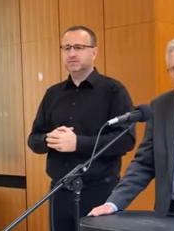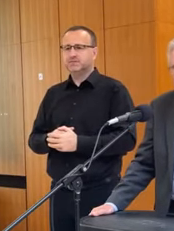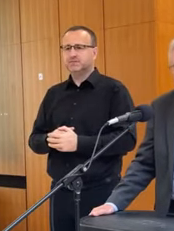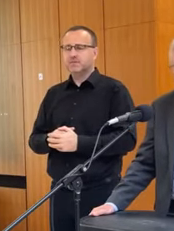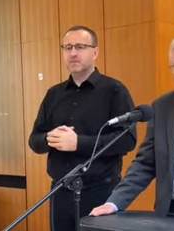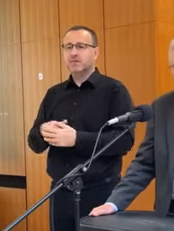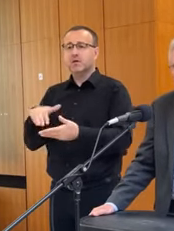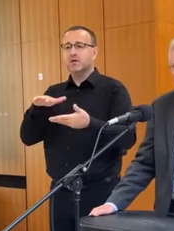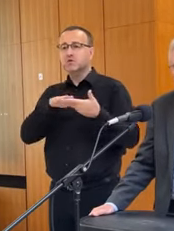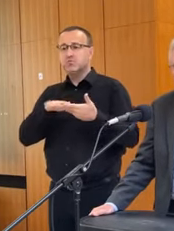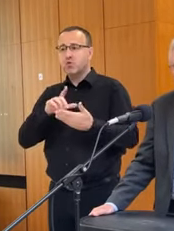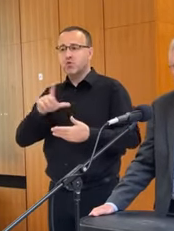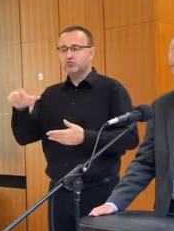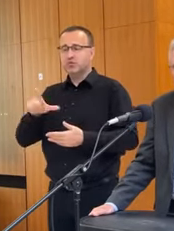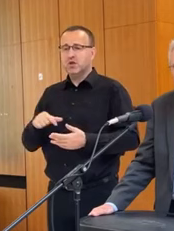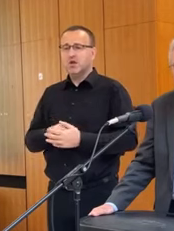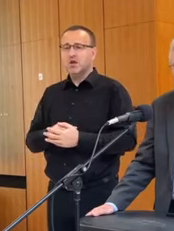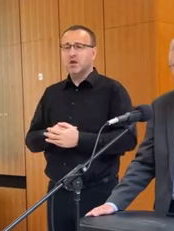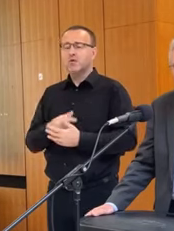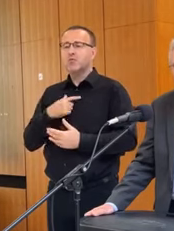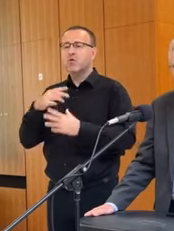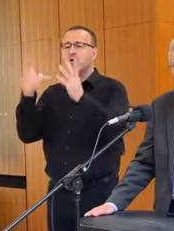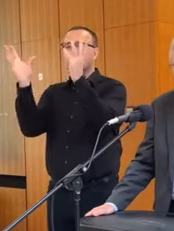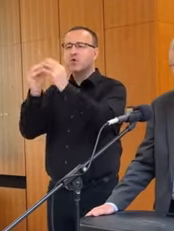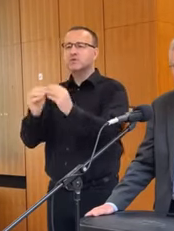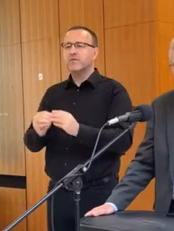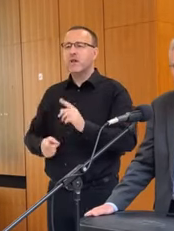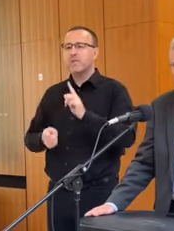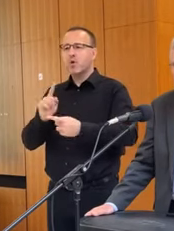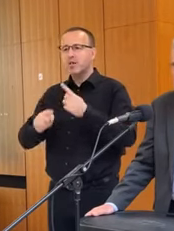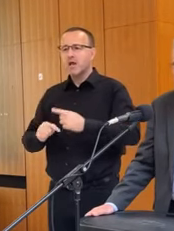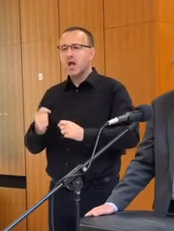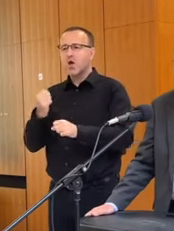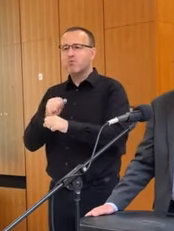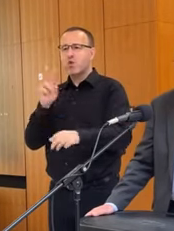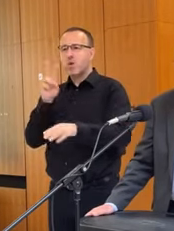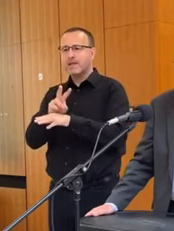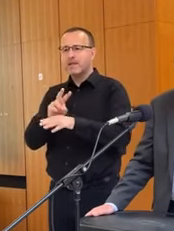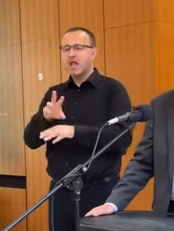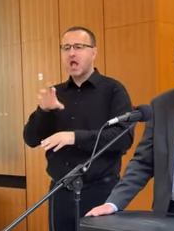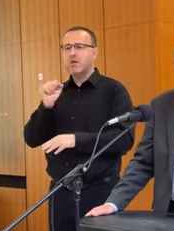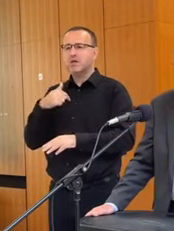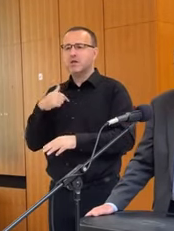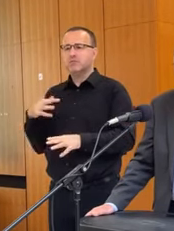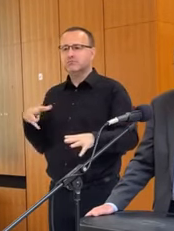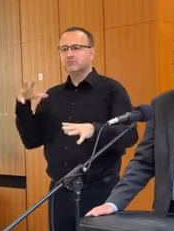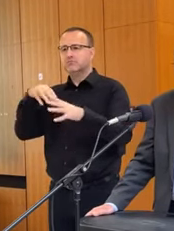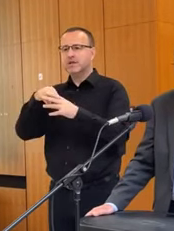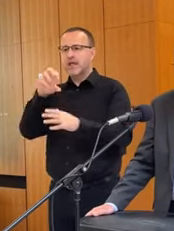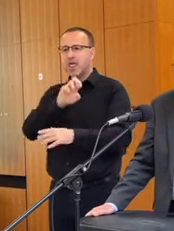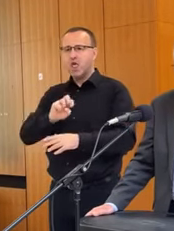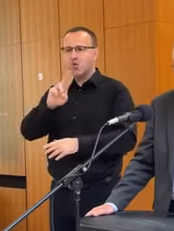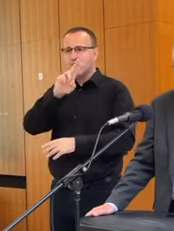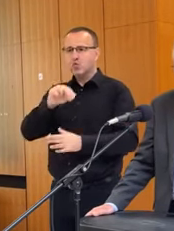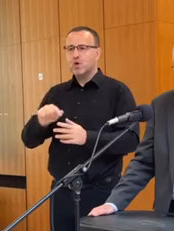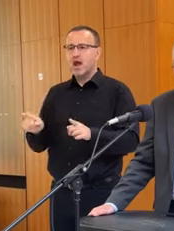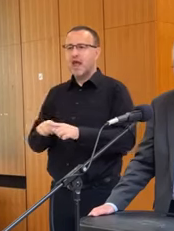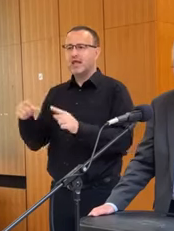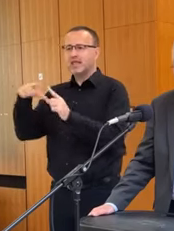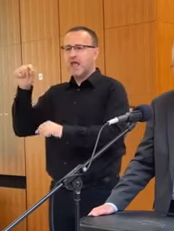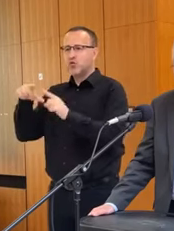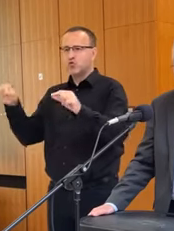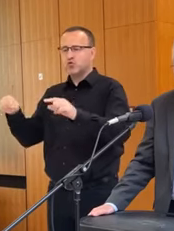Spoločne sme koncipovali politiku a robili opatrenia na to, aby sme sa stali súčasťou Európskej únie a